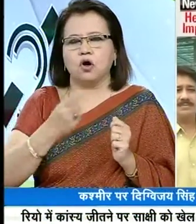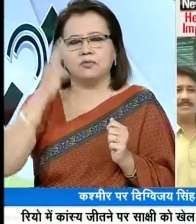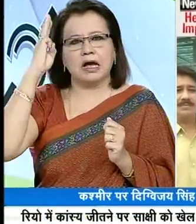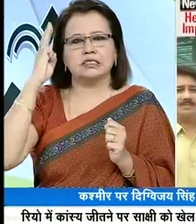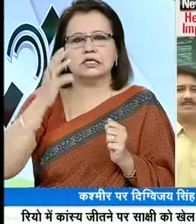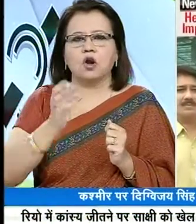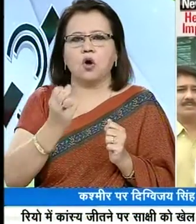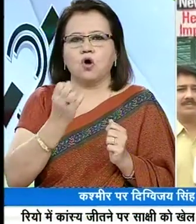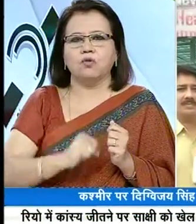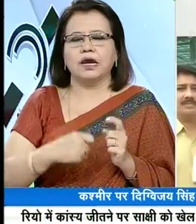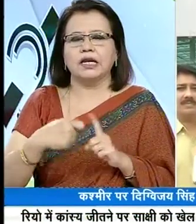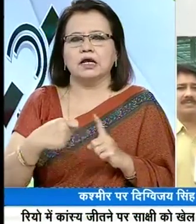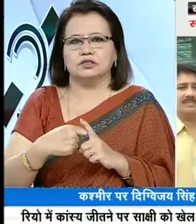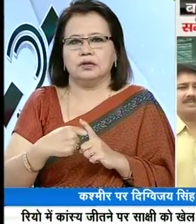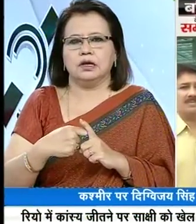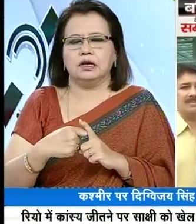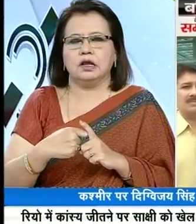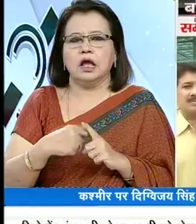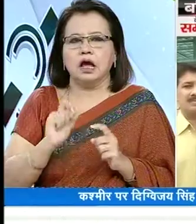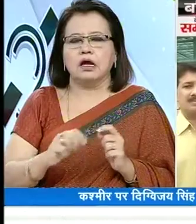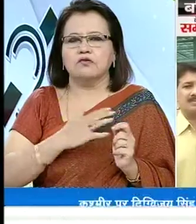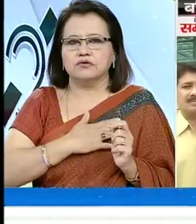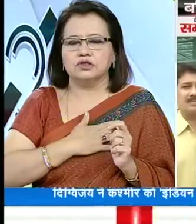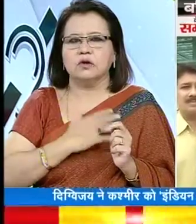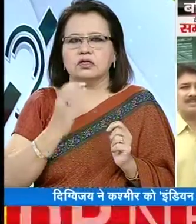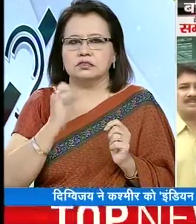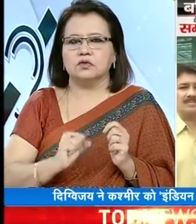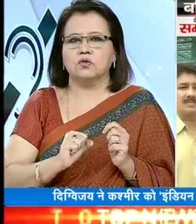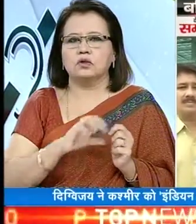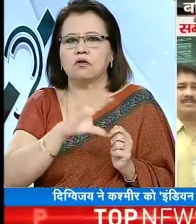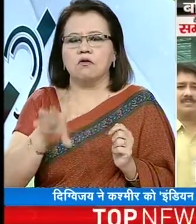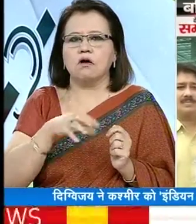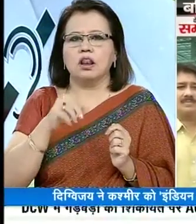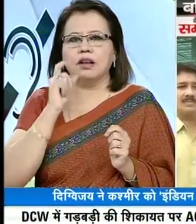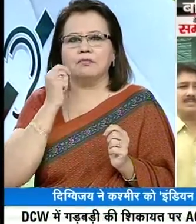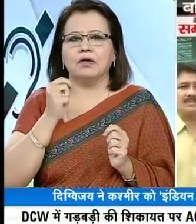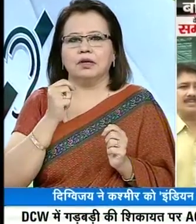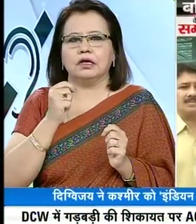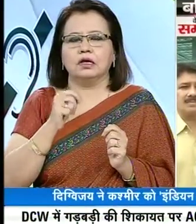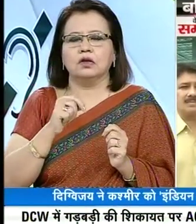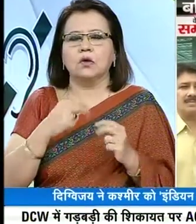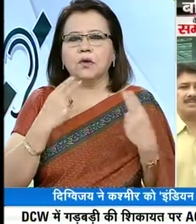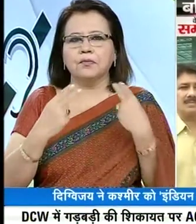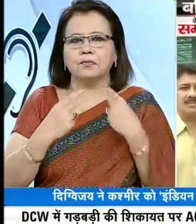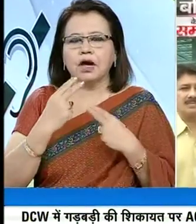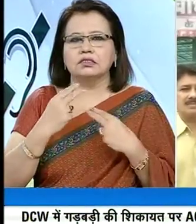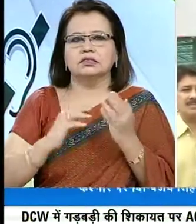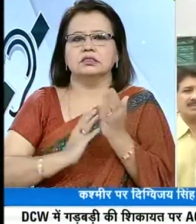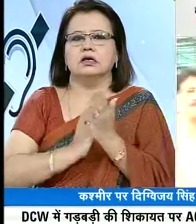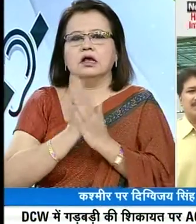उक्पाइट कश्मीर हो अगर यहां पर विश्वास लोगों के मन में काइम करना है तो बातचीत के जरिये से ही हो सकता है